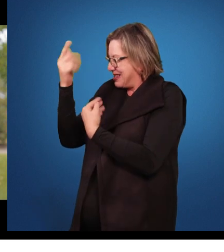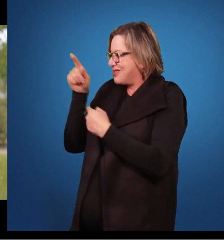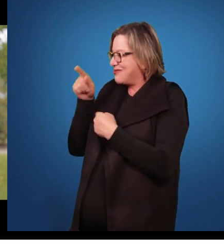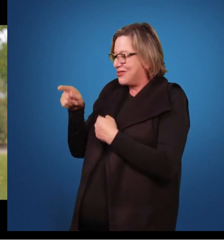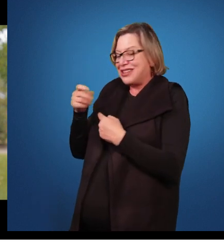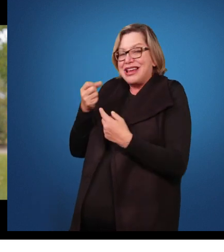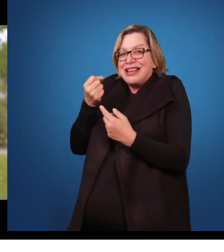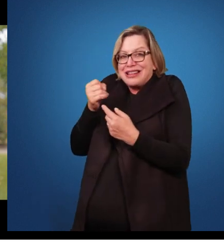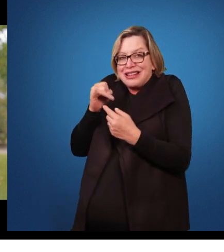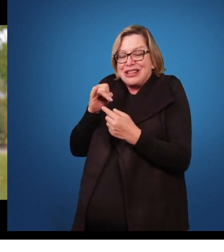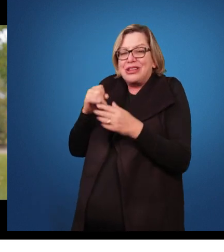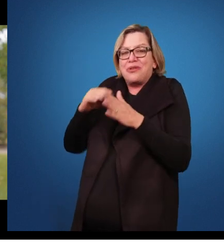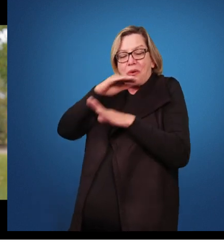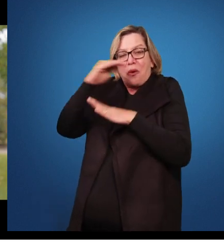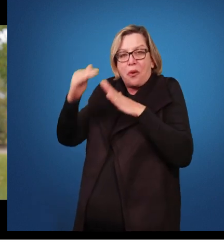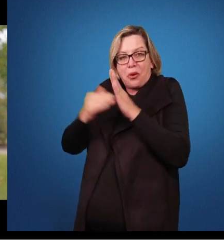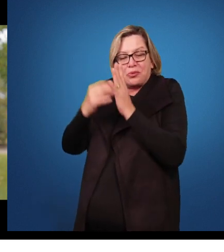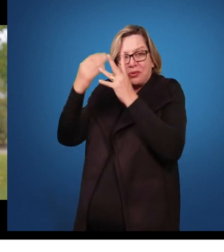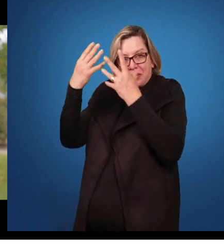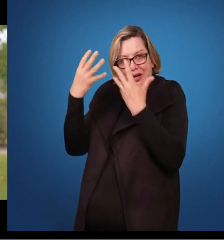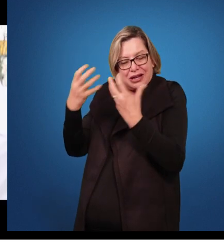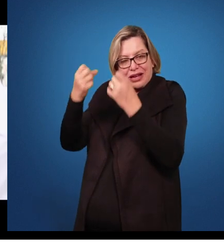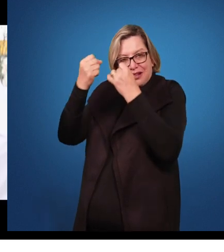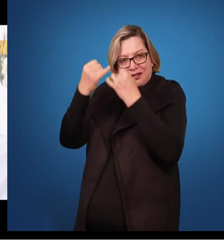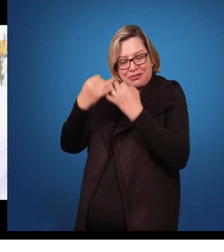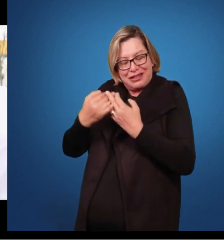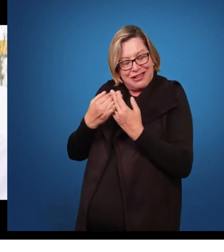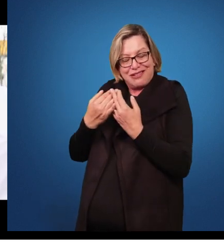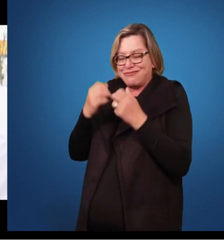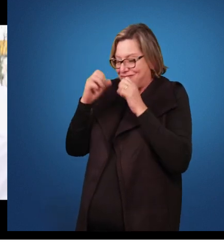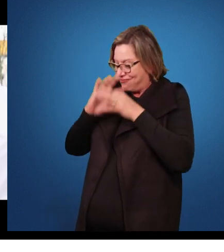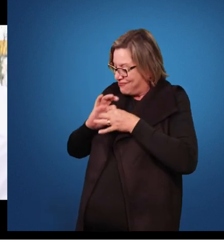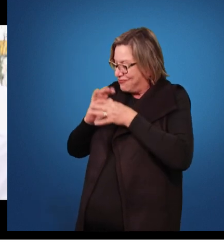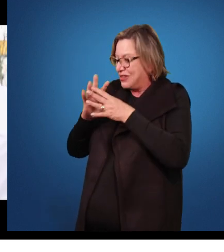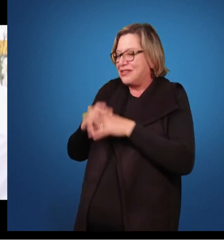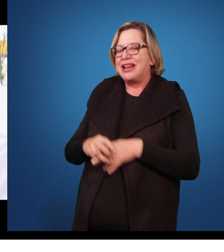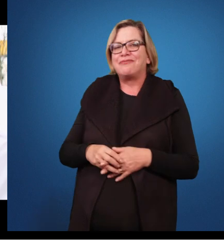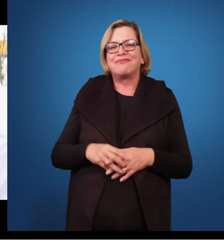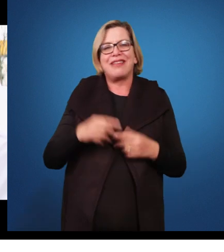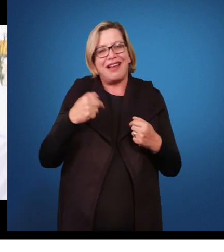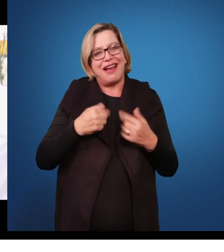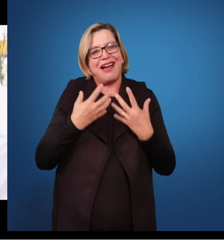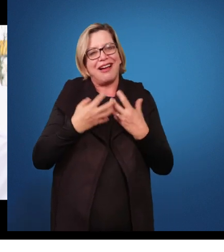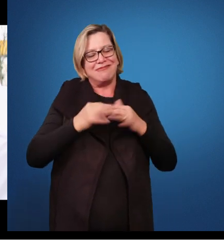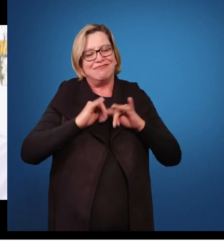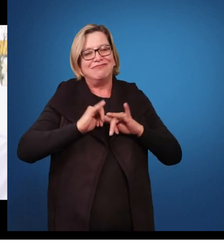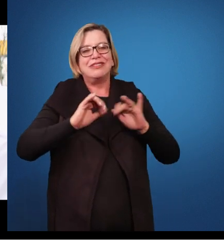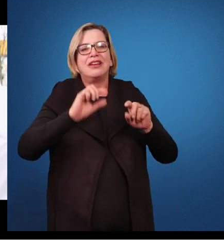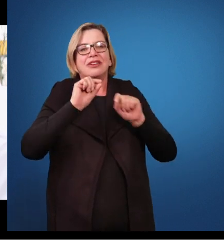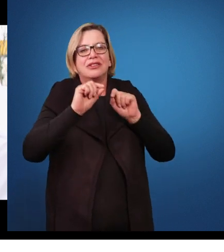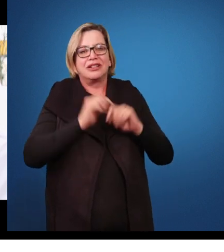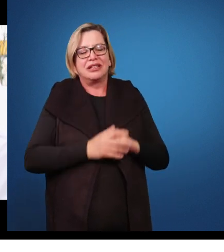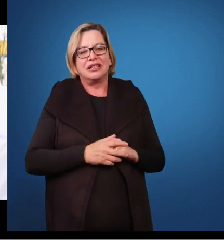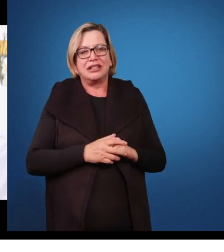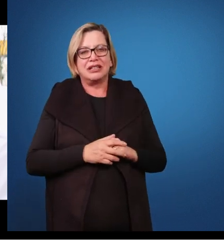destacar? Bom, acho que eu destacaria o seguinte. Numa situação de